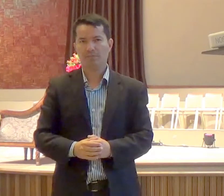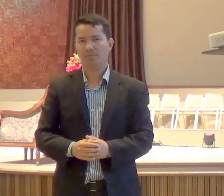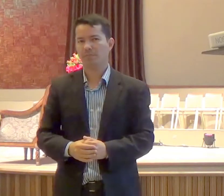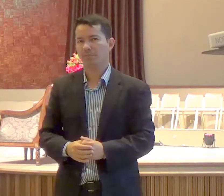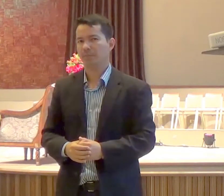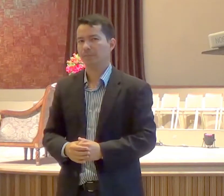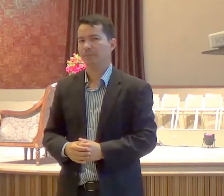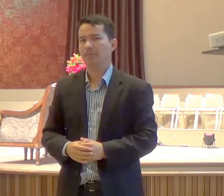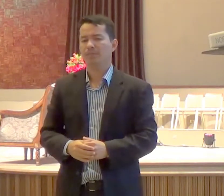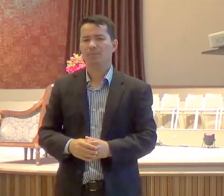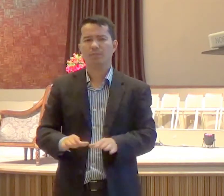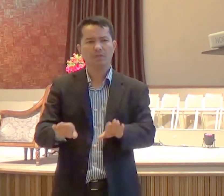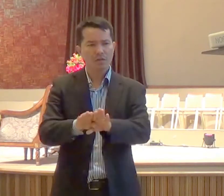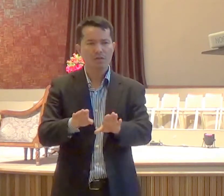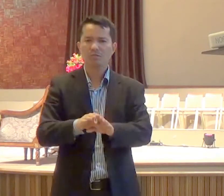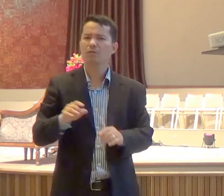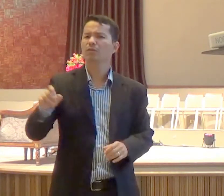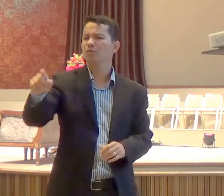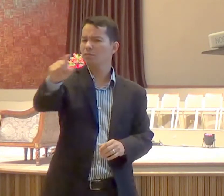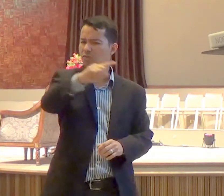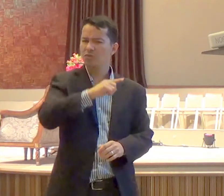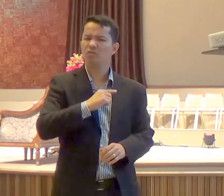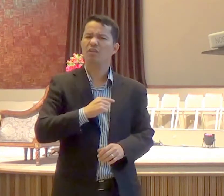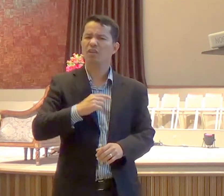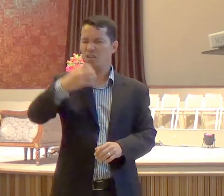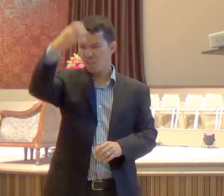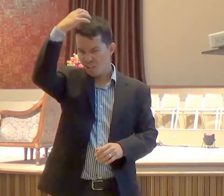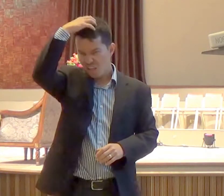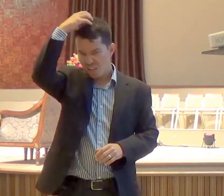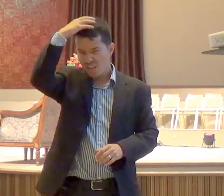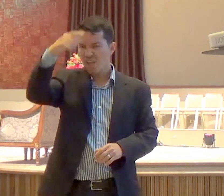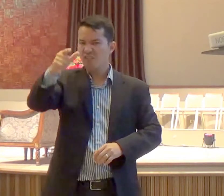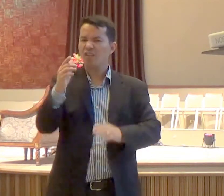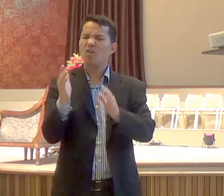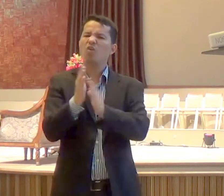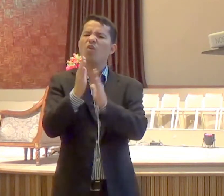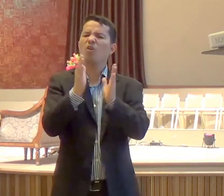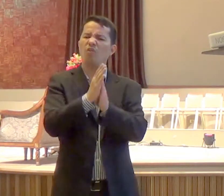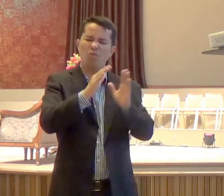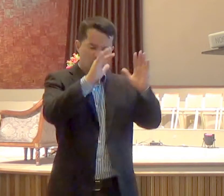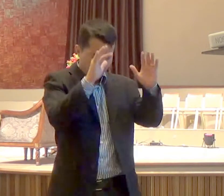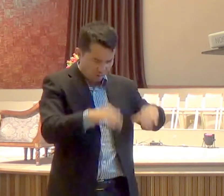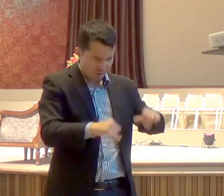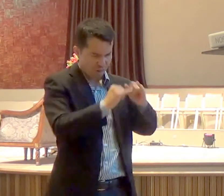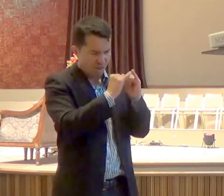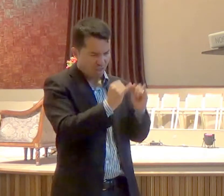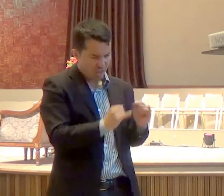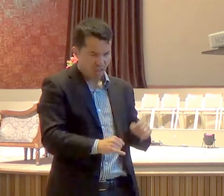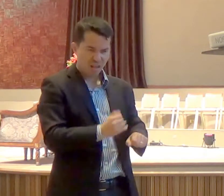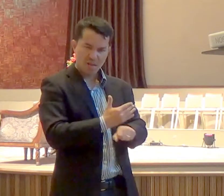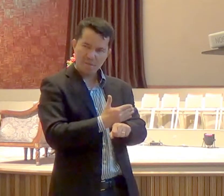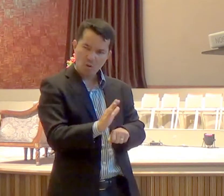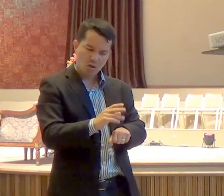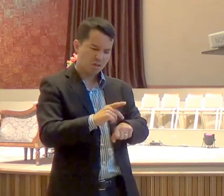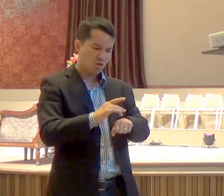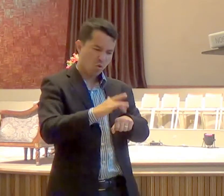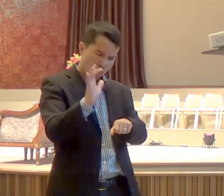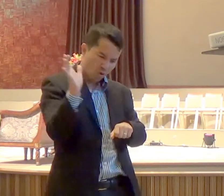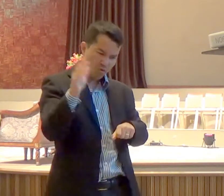além disso, deste louvores aos deuses, da prata, do ouro, do bronze, de ferro, de madeira e de pedra, que não veem,